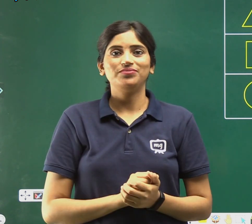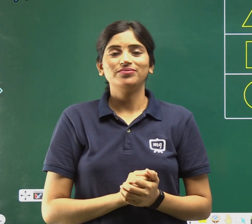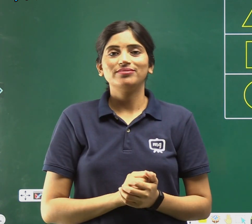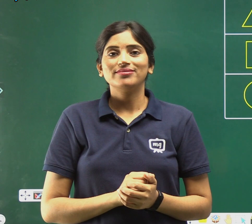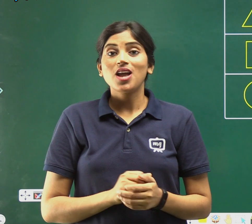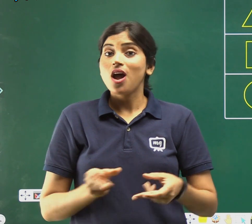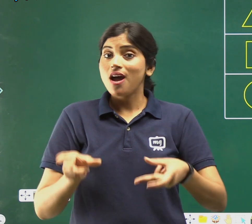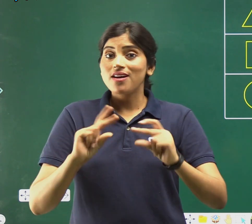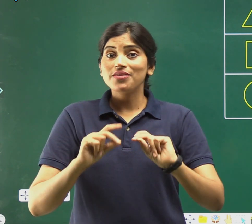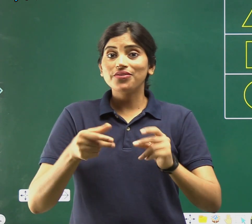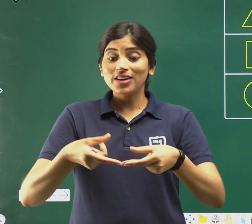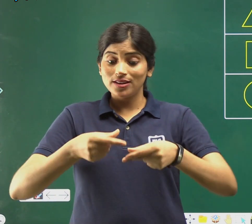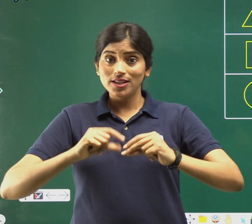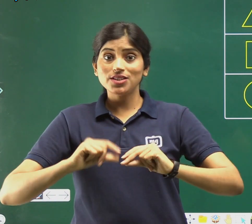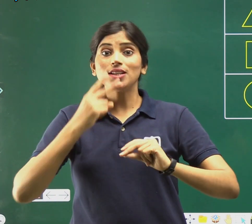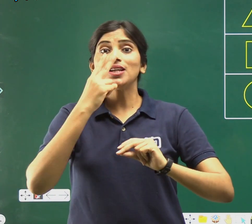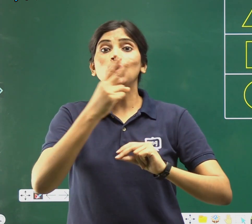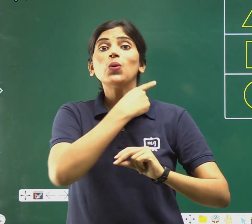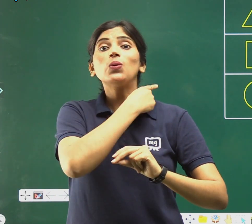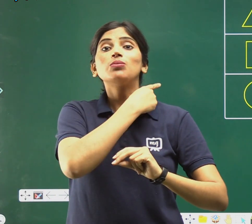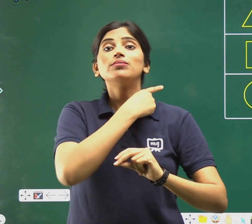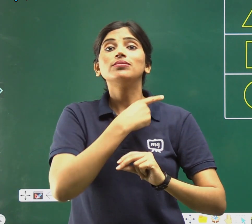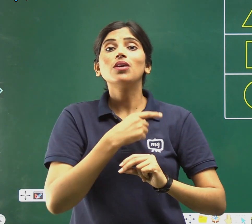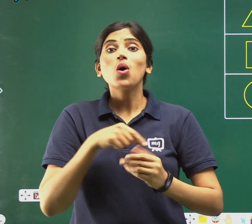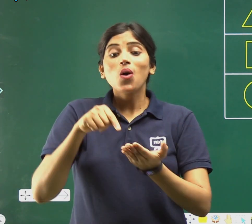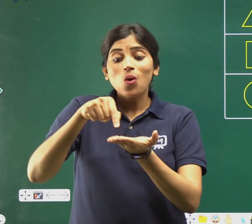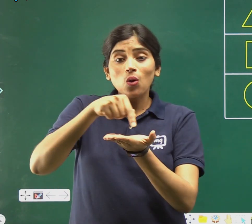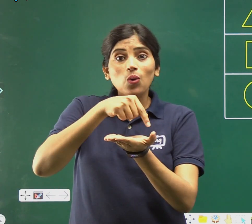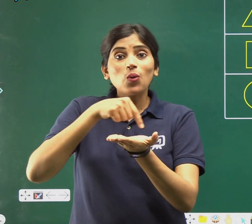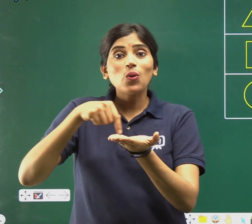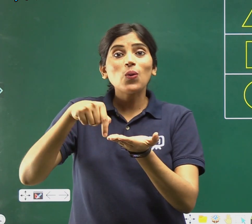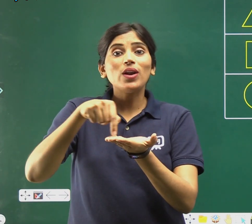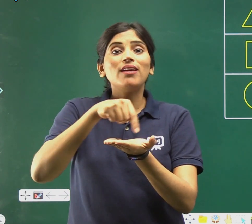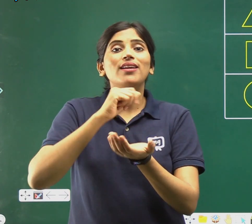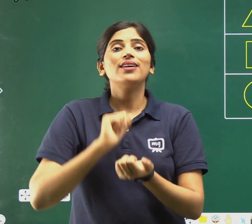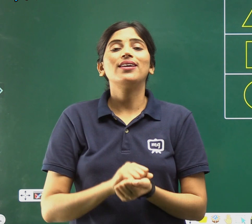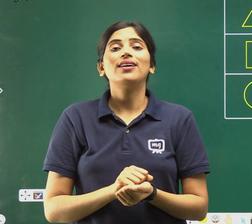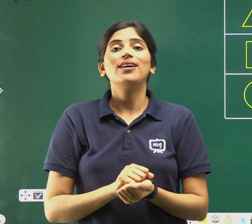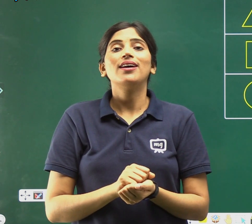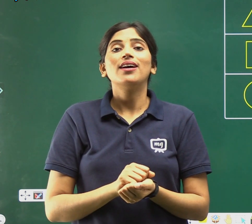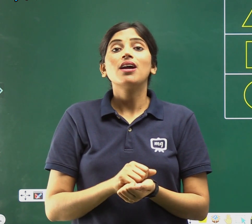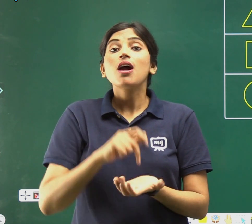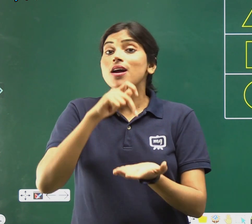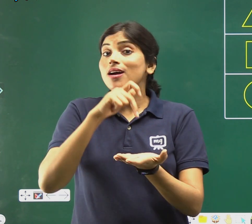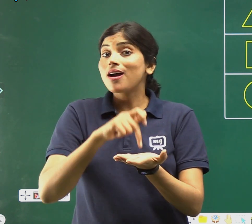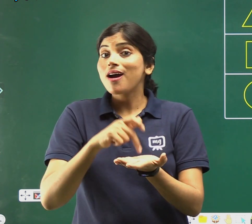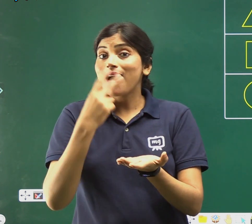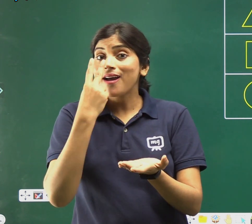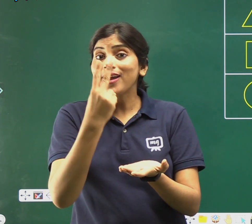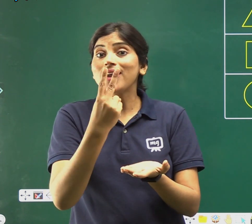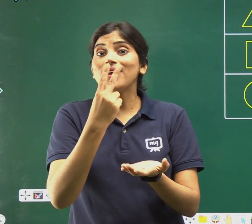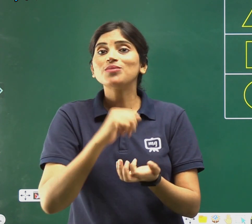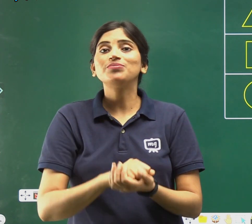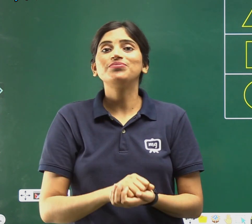फिर नीचे देखो, गोल, देखो का हैं?